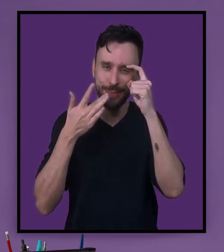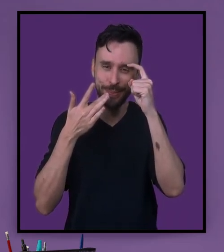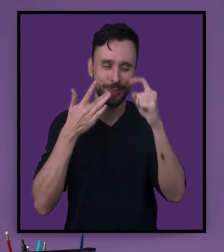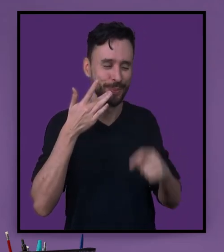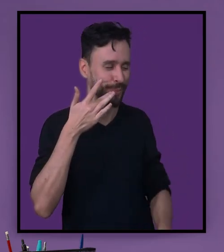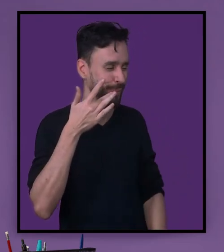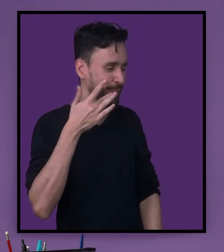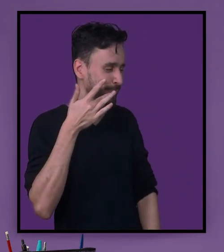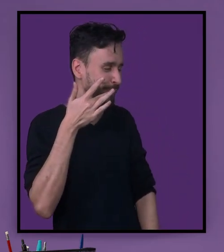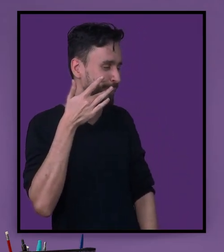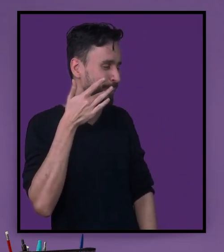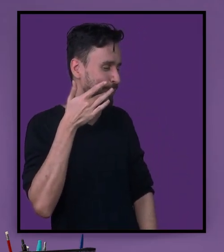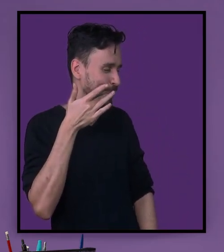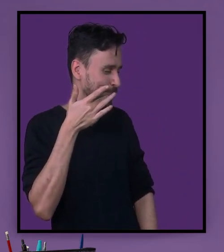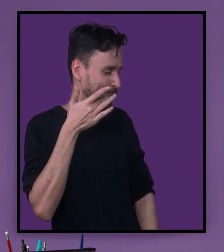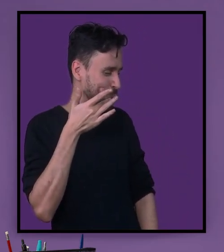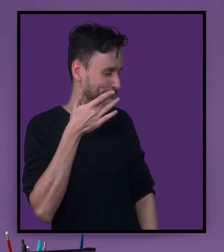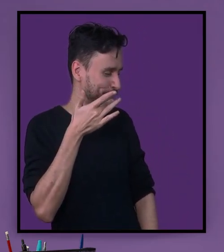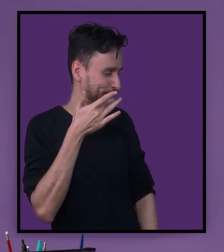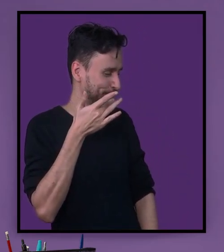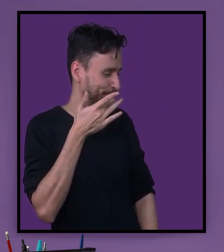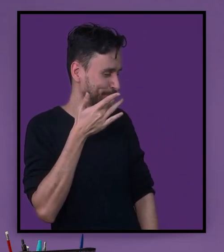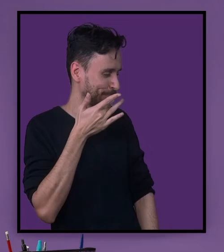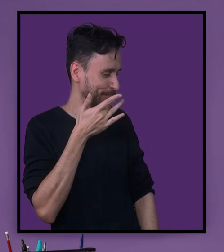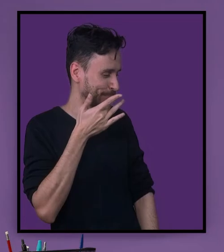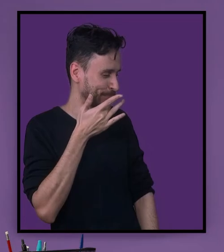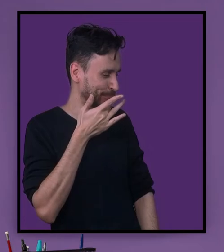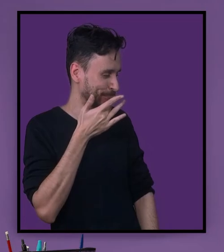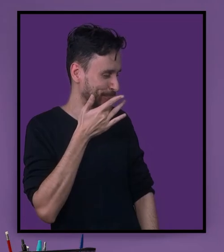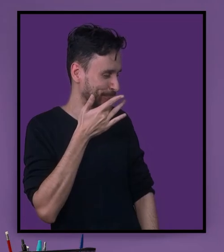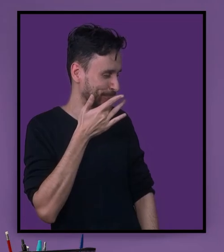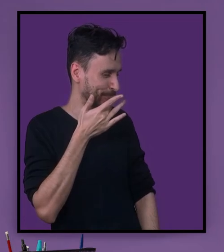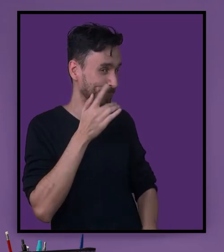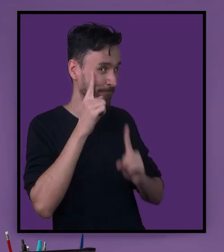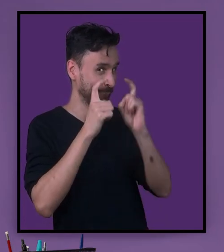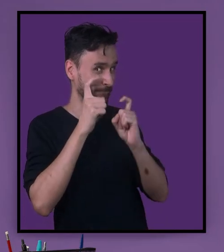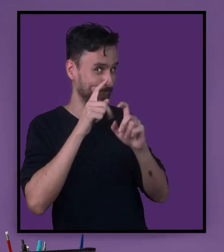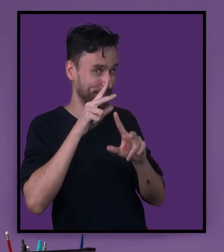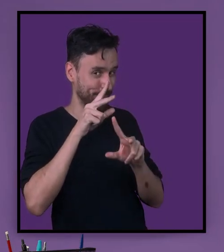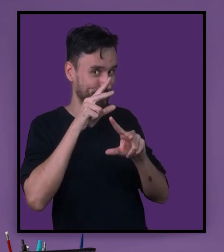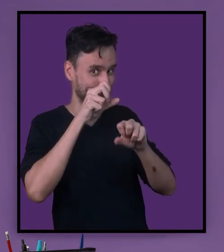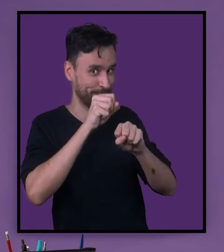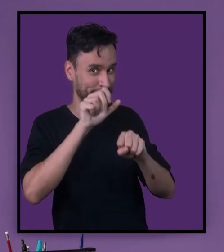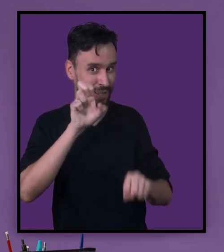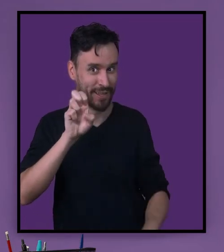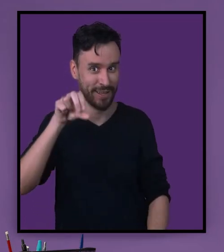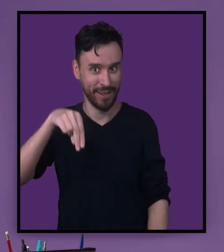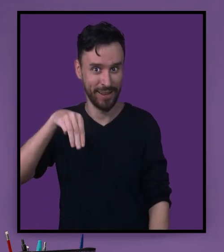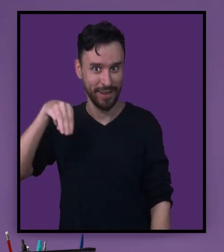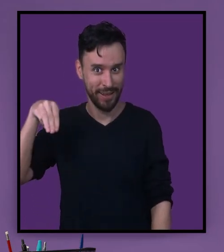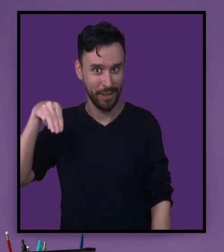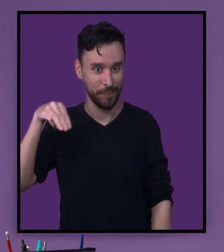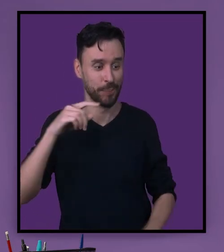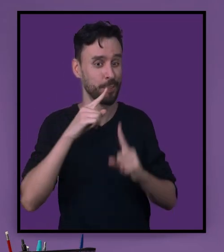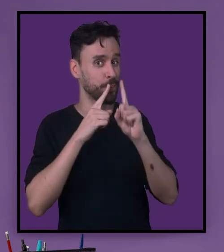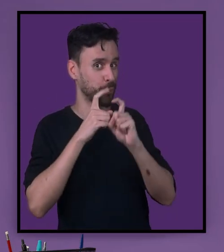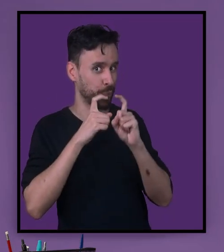Junto com a expressão não manual, utilizando a boca também. Vejam, foi utilizado